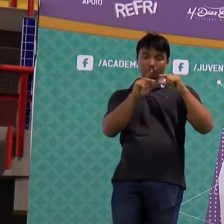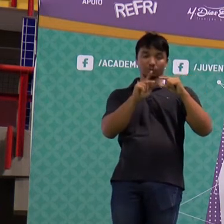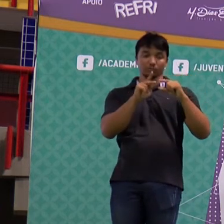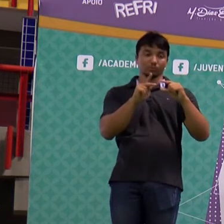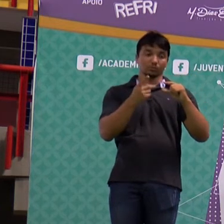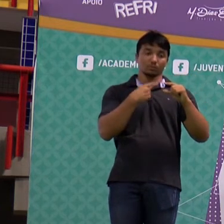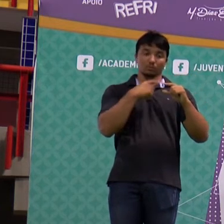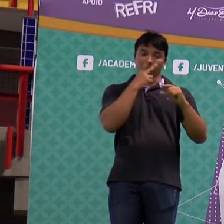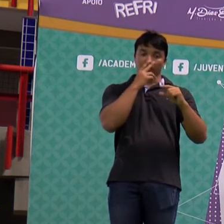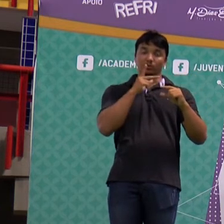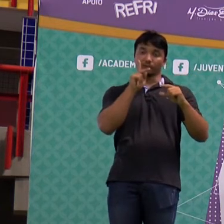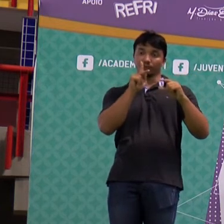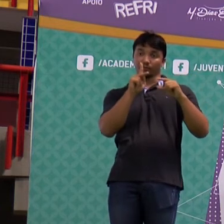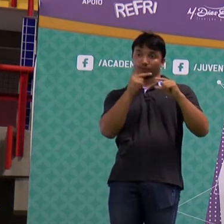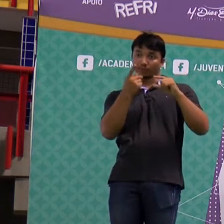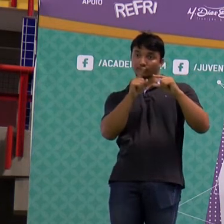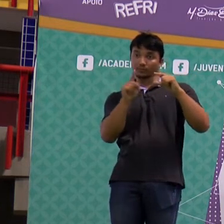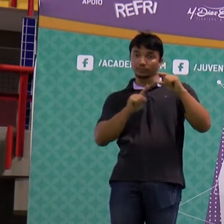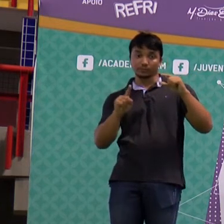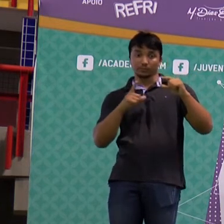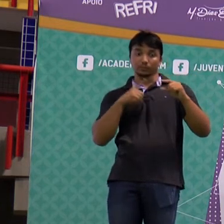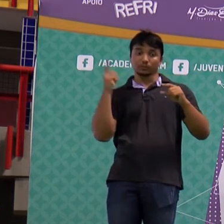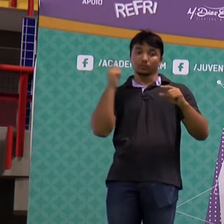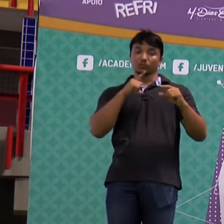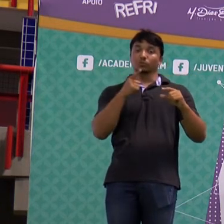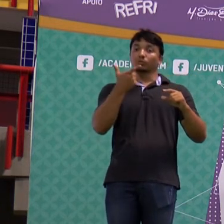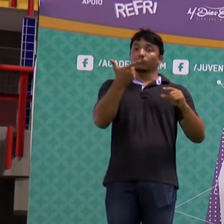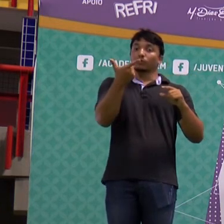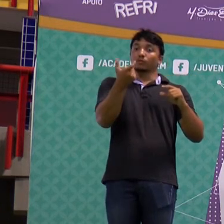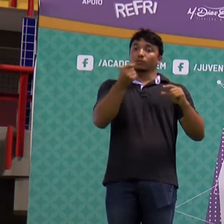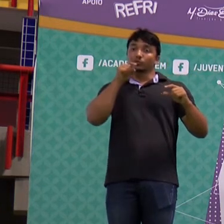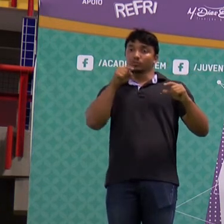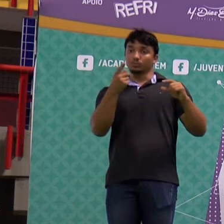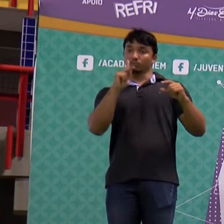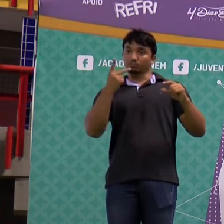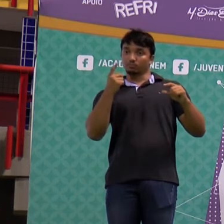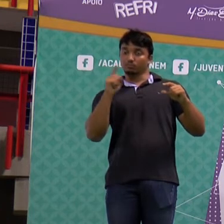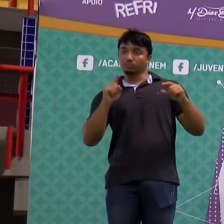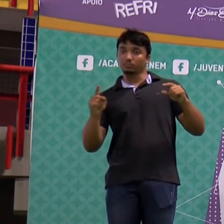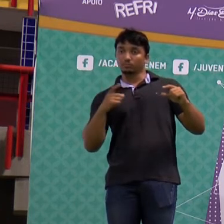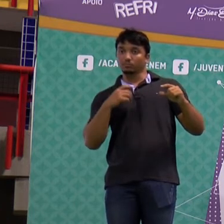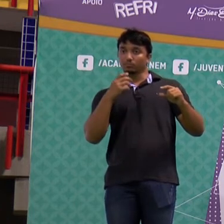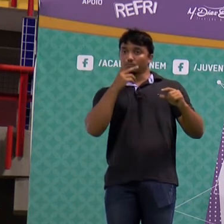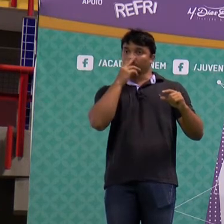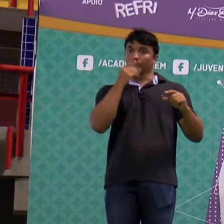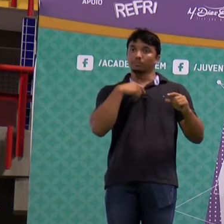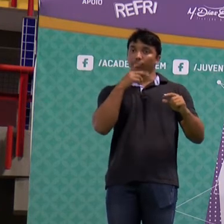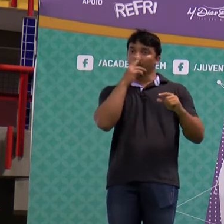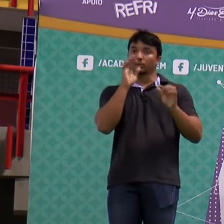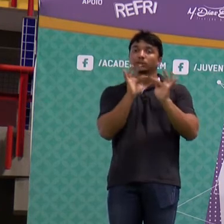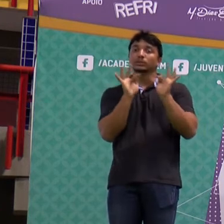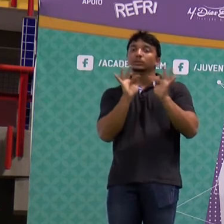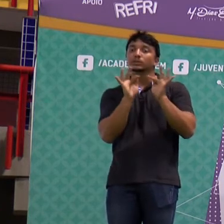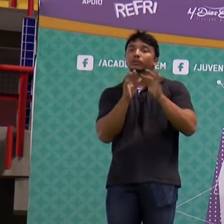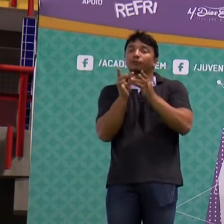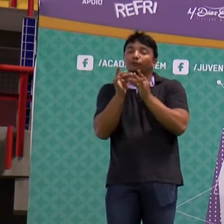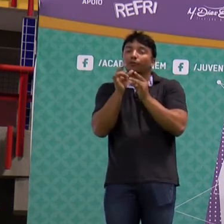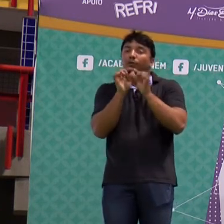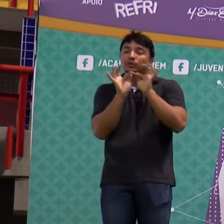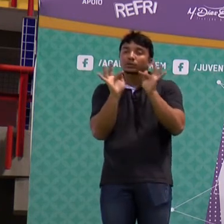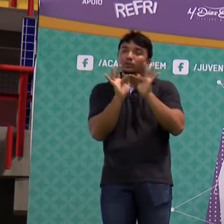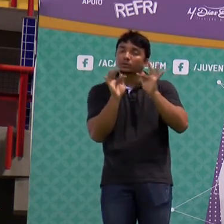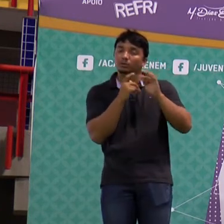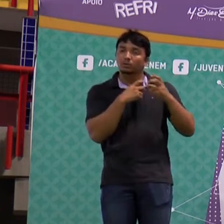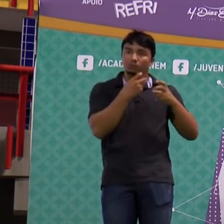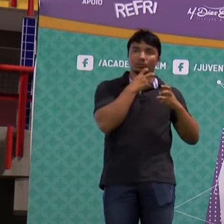grove, até uma frequência de 20 mil hertz, que seria o nosso som mais agudo. Então, a gente